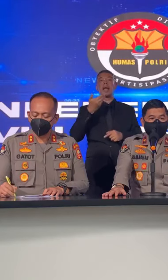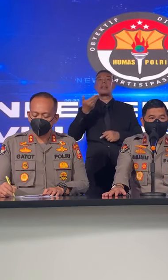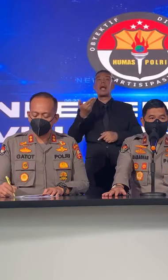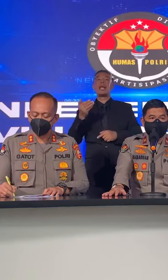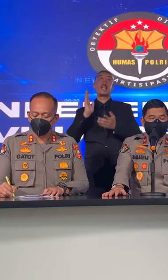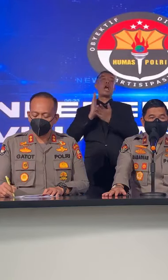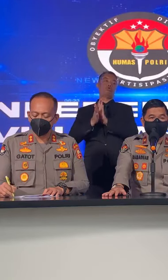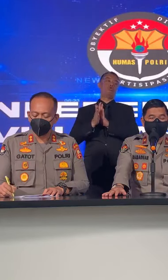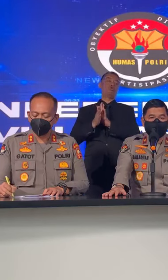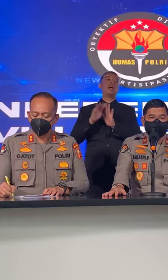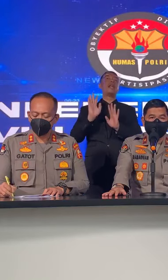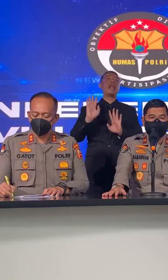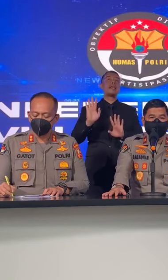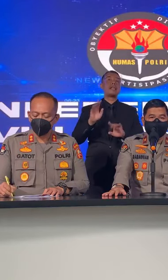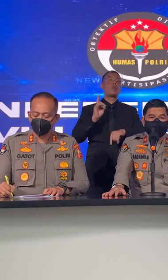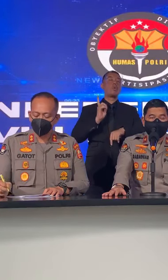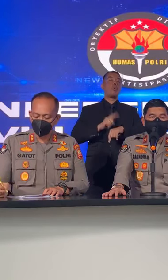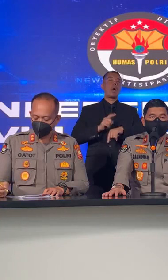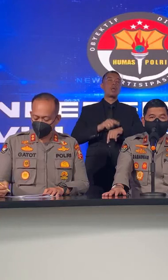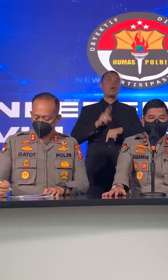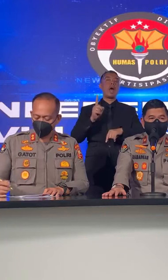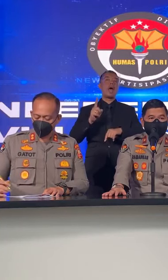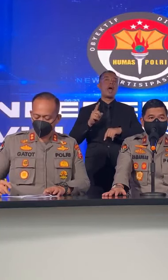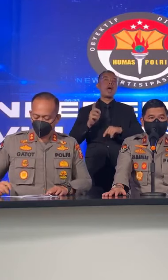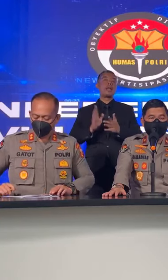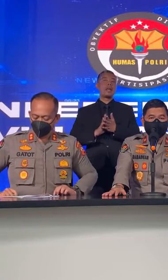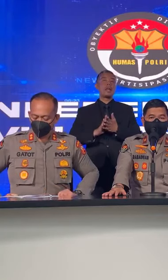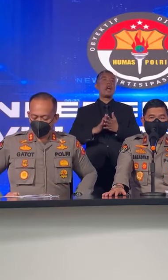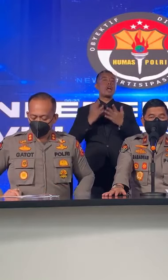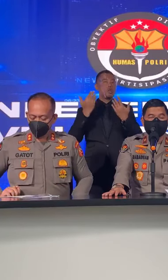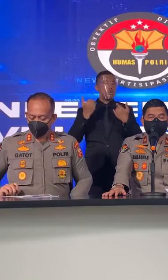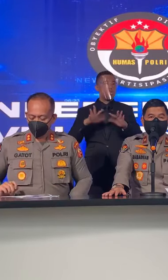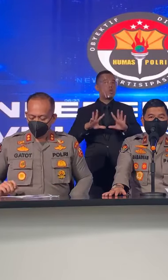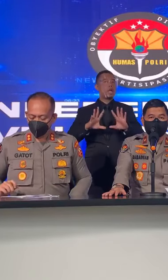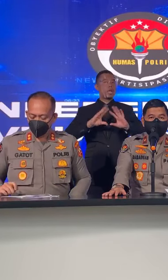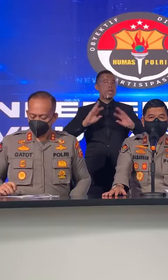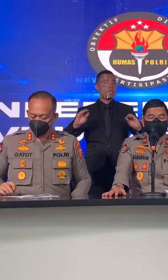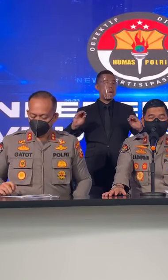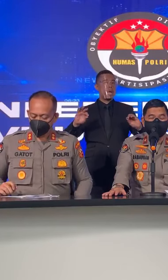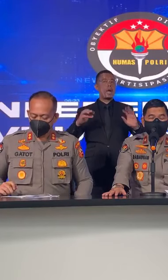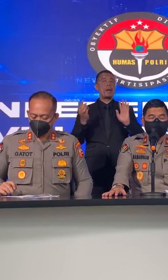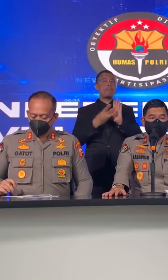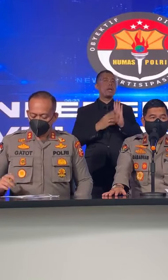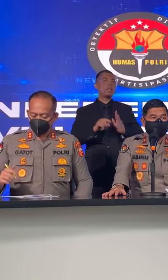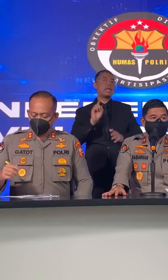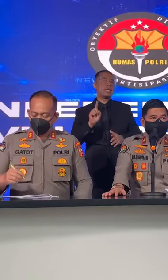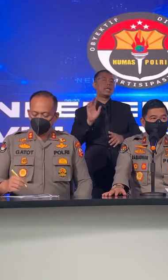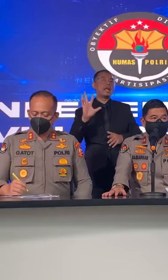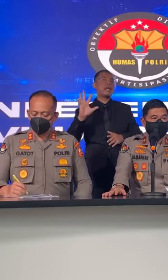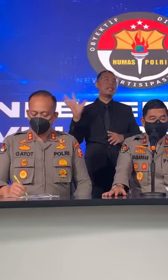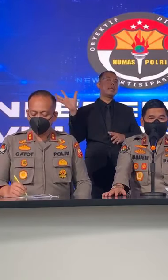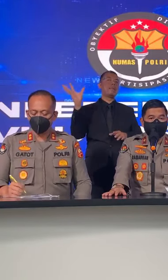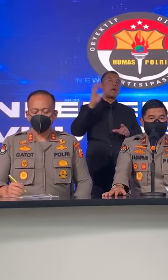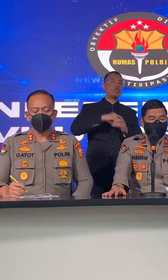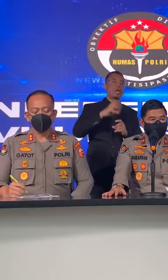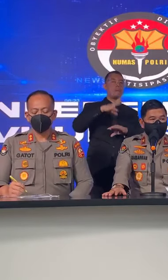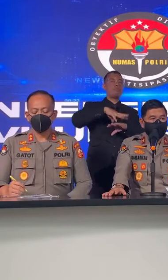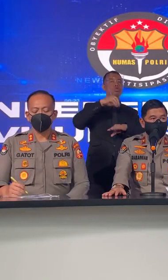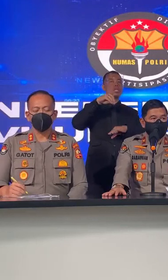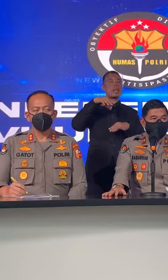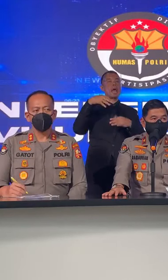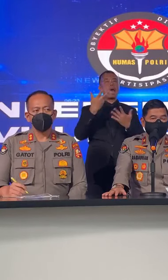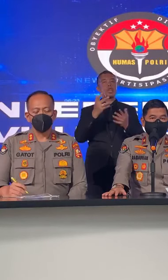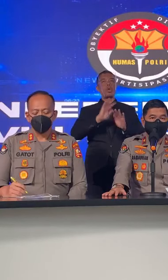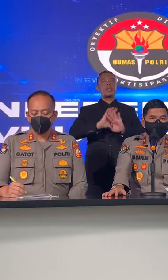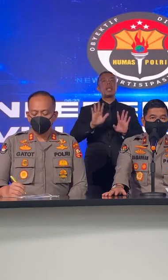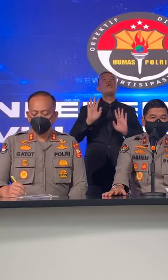Tanya Nanti Ketika Ada Tindak Lanjut Apakah Kasus Itu Akan Ditarik Atau Tidak Nanti